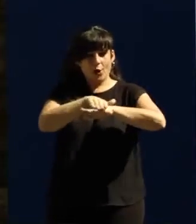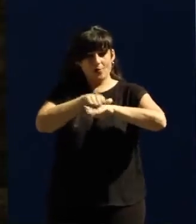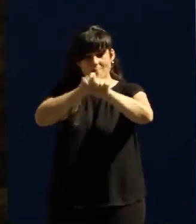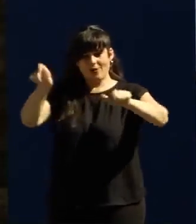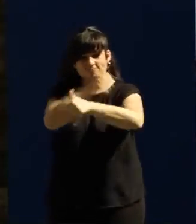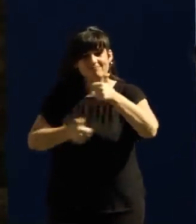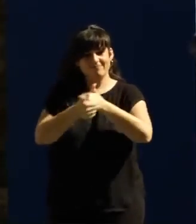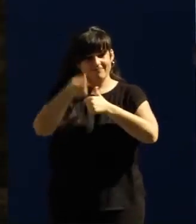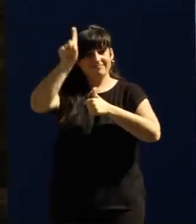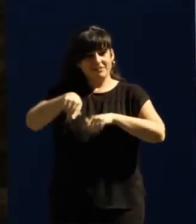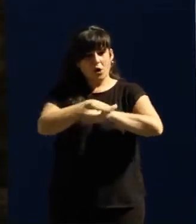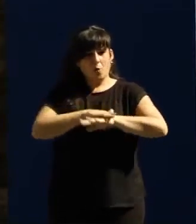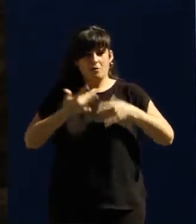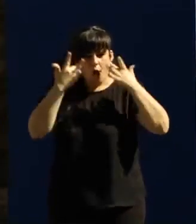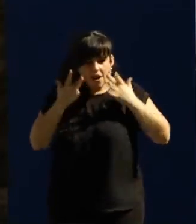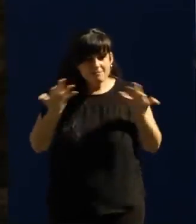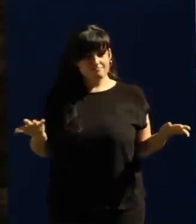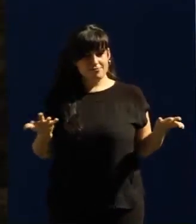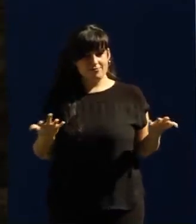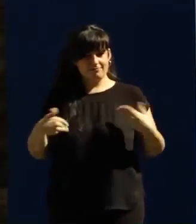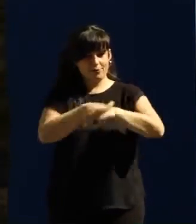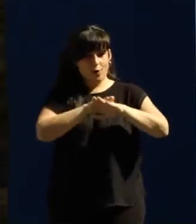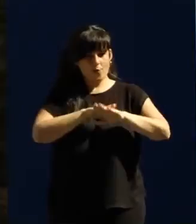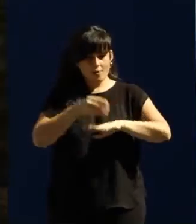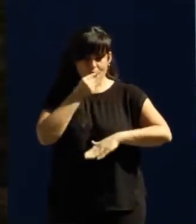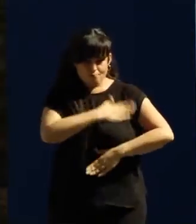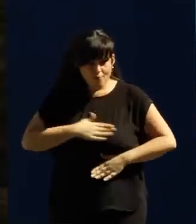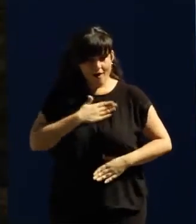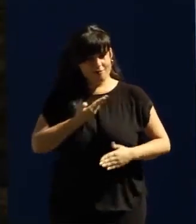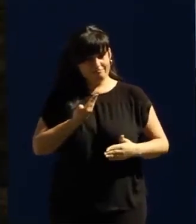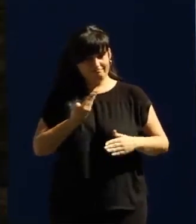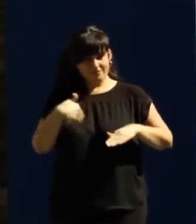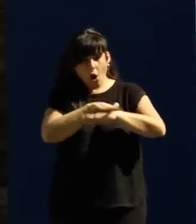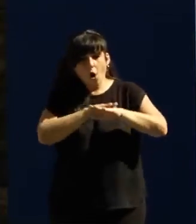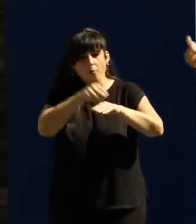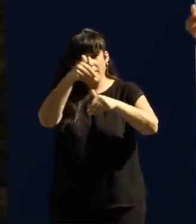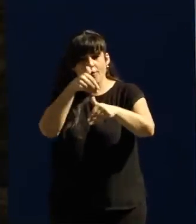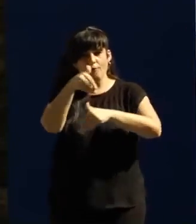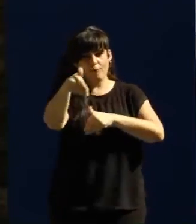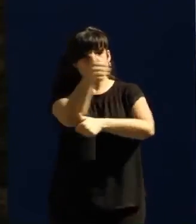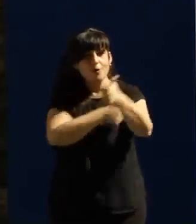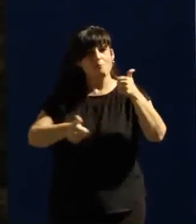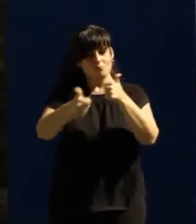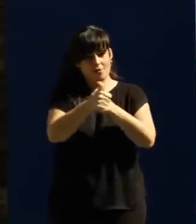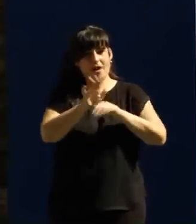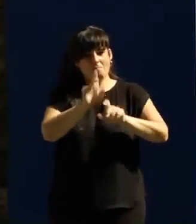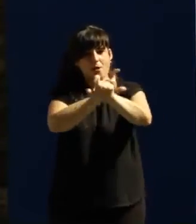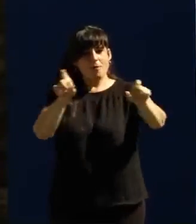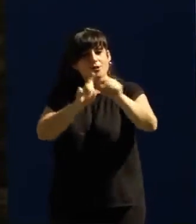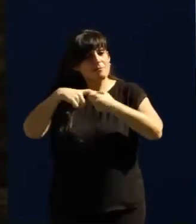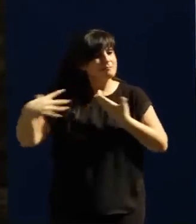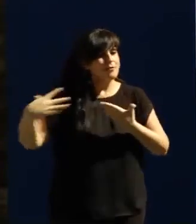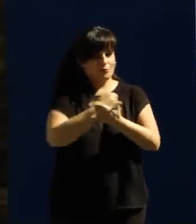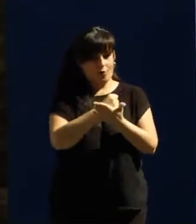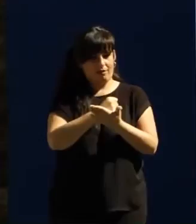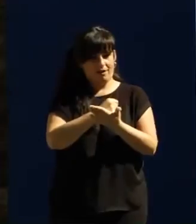decente, un gobierno honesto, un gobierno honrado y un gobierno al servicio de un futuro con la gente dentro. No con la gente